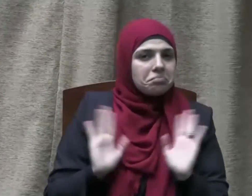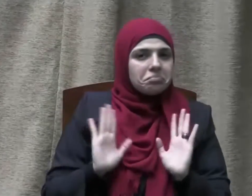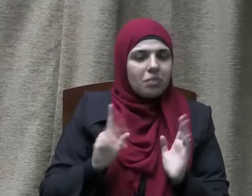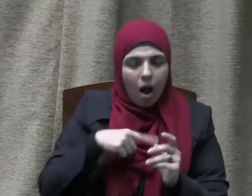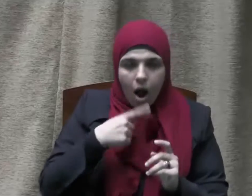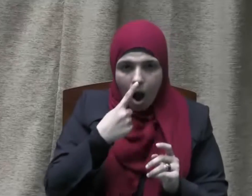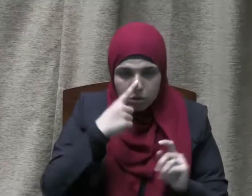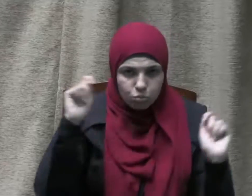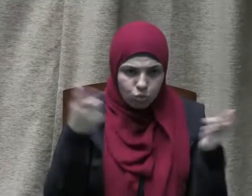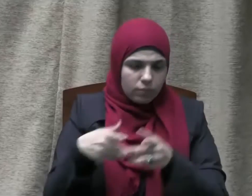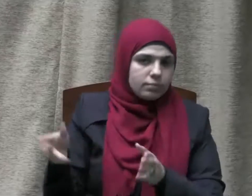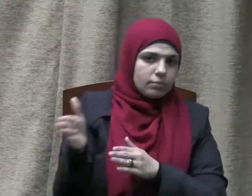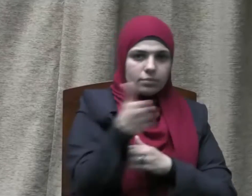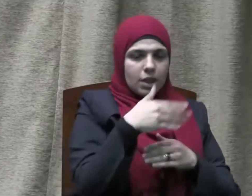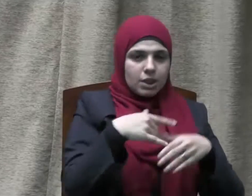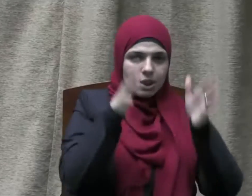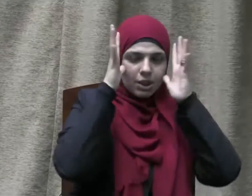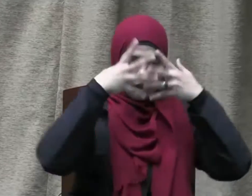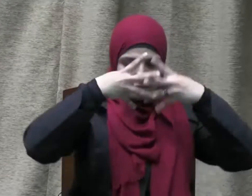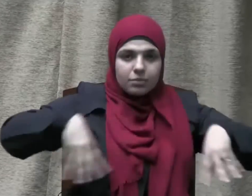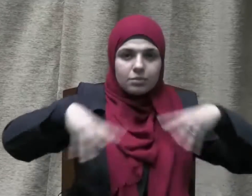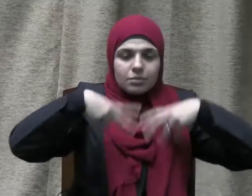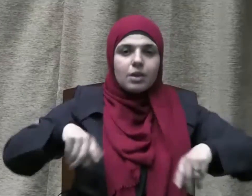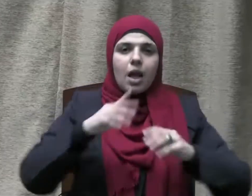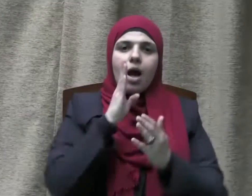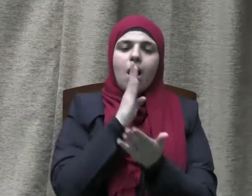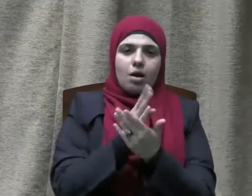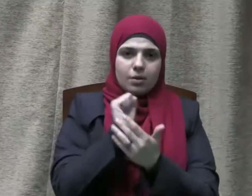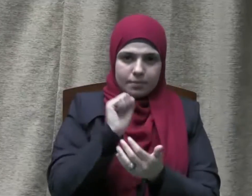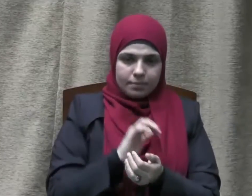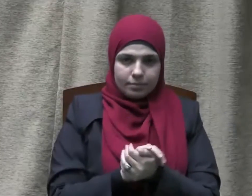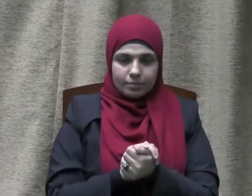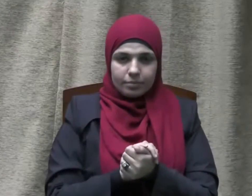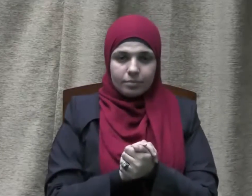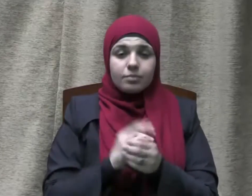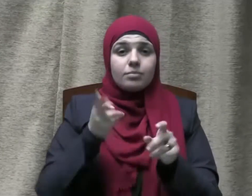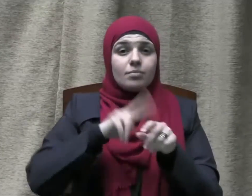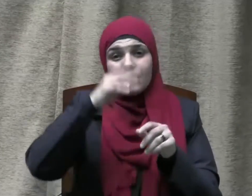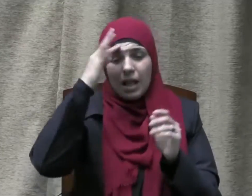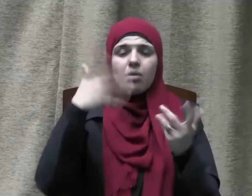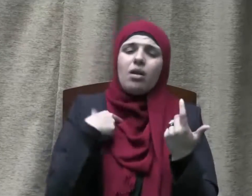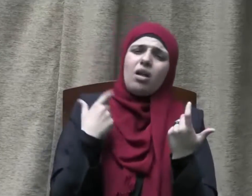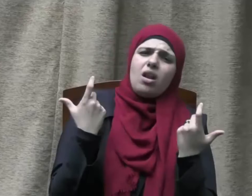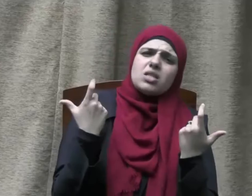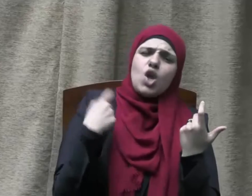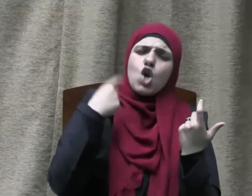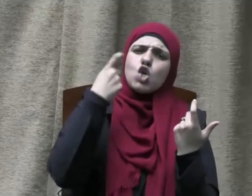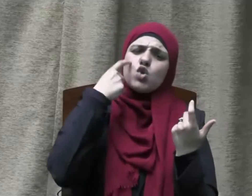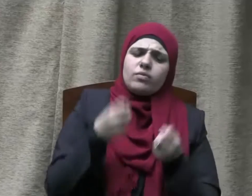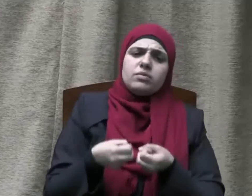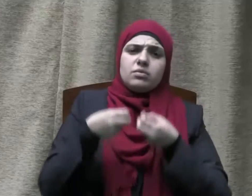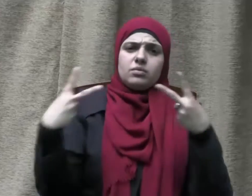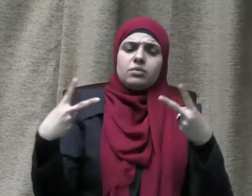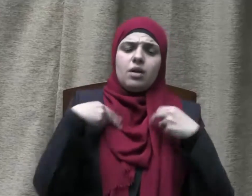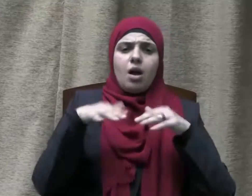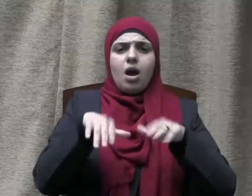الحرام لإطمام صلاتهم فما انتظروا حتى تنتهي الصلاة وما